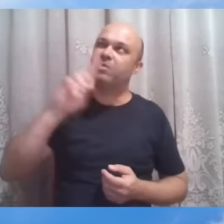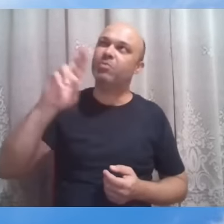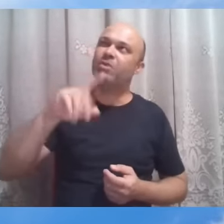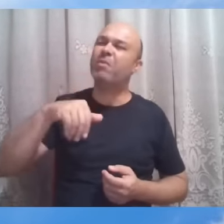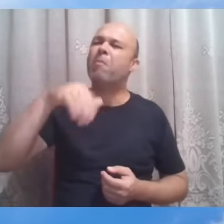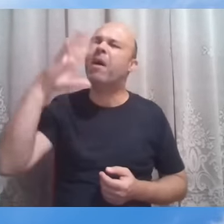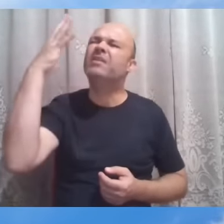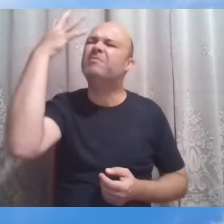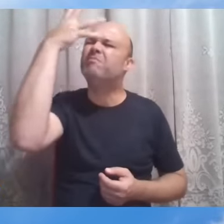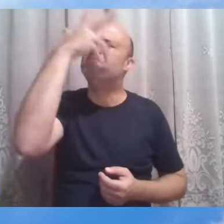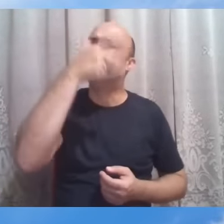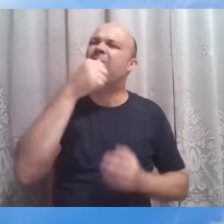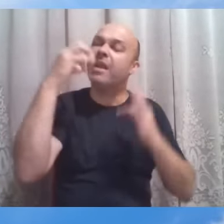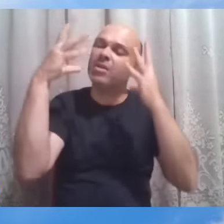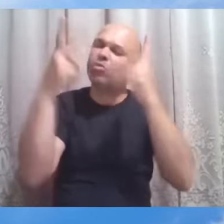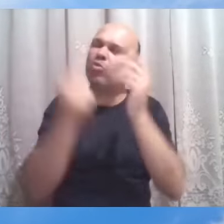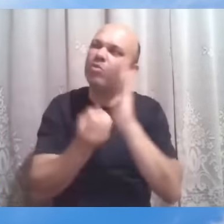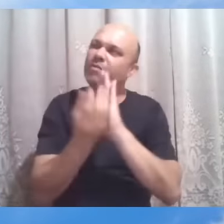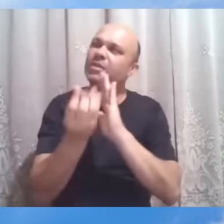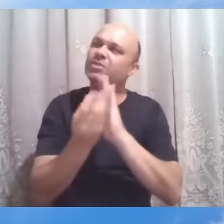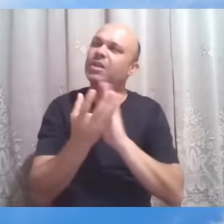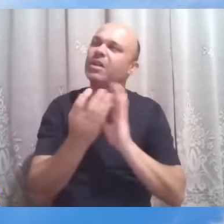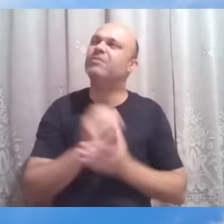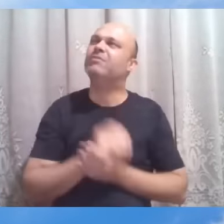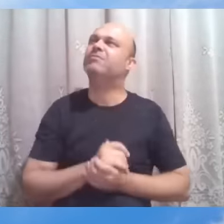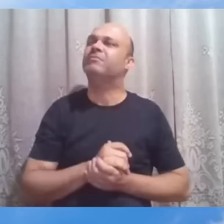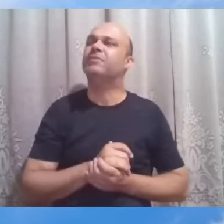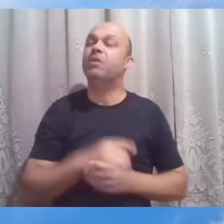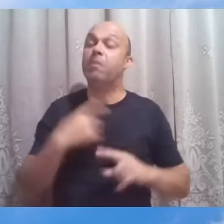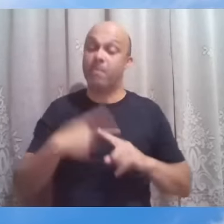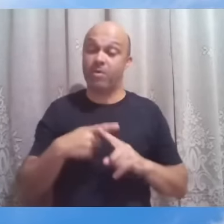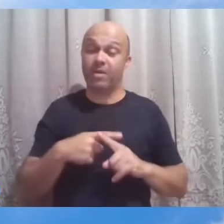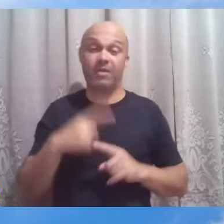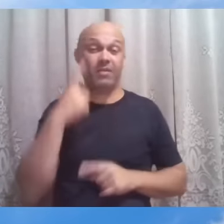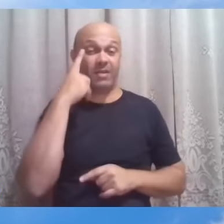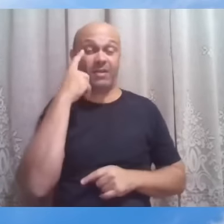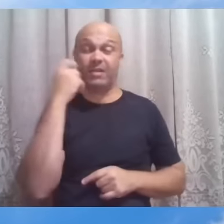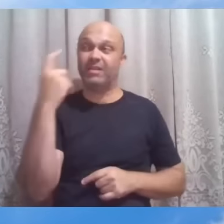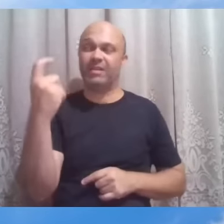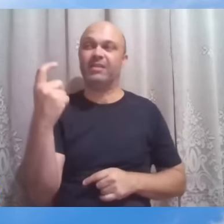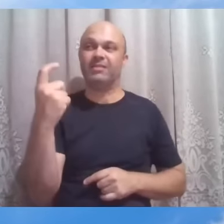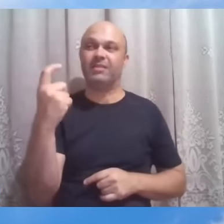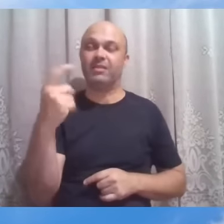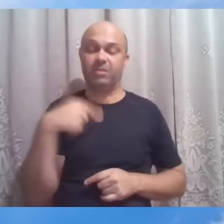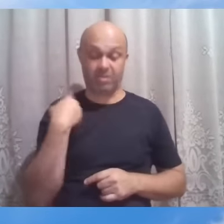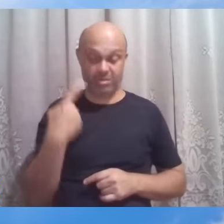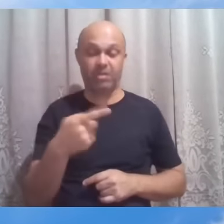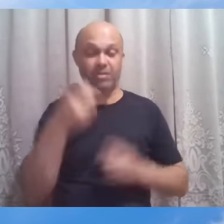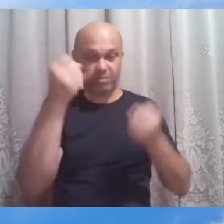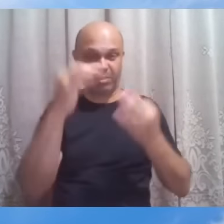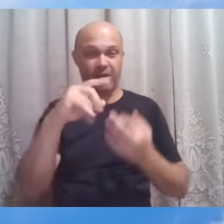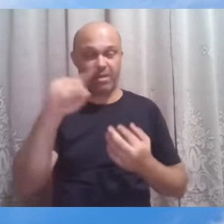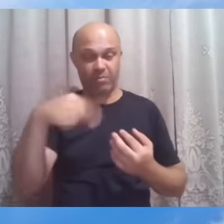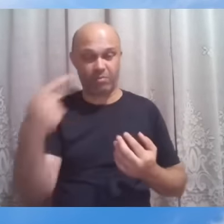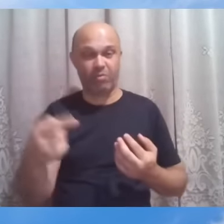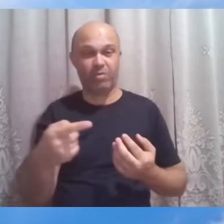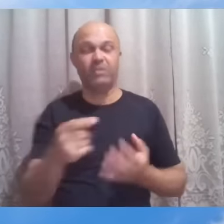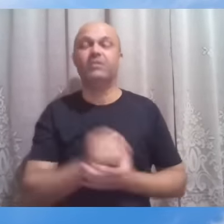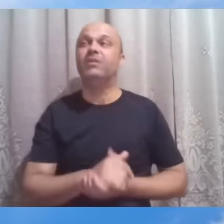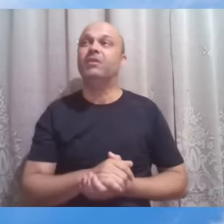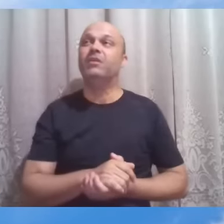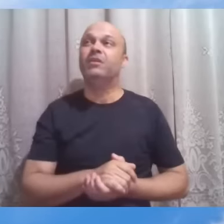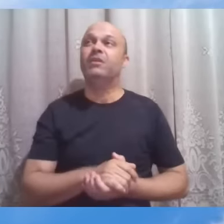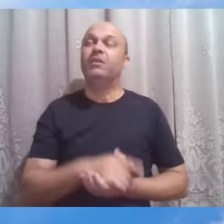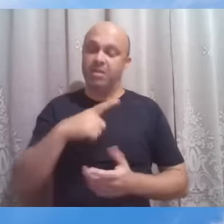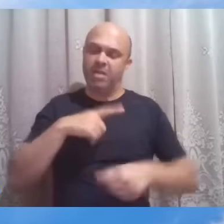de todo o evangelho. porque é interessante, e a gente vai comentar sobre isso, há